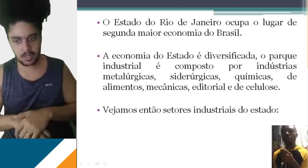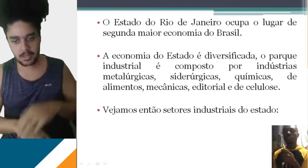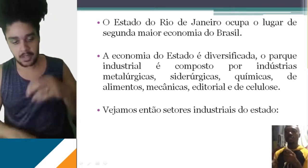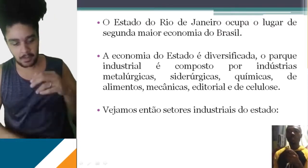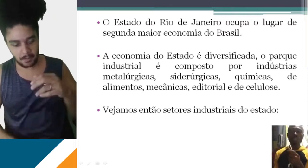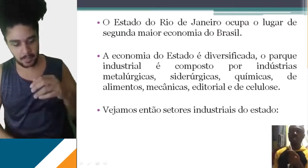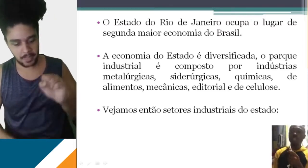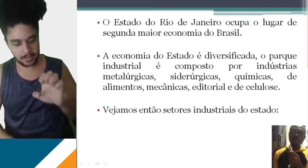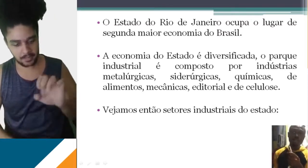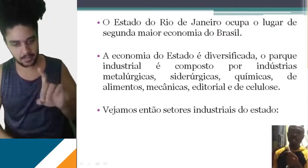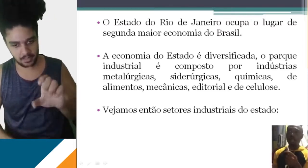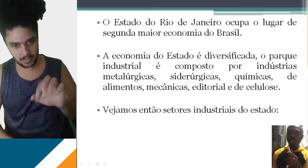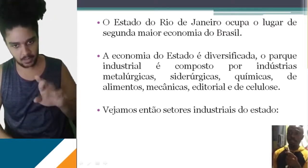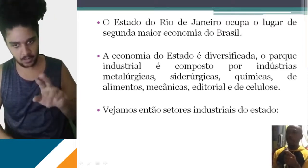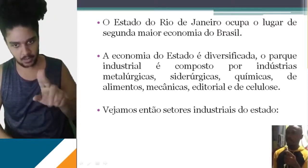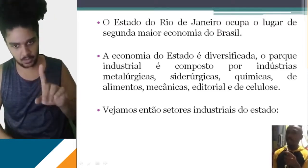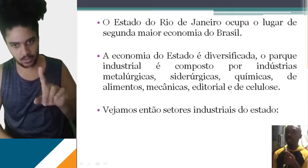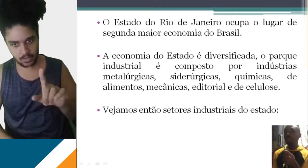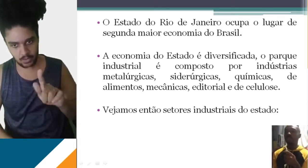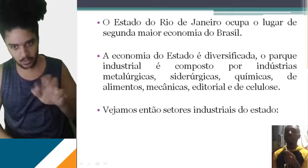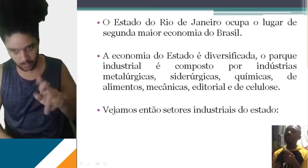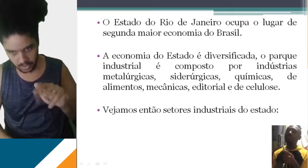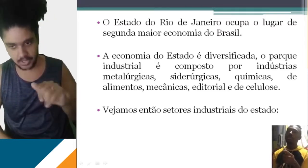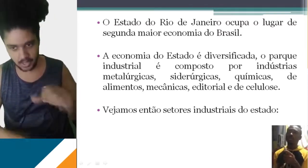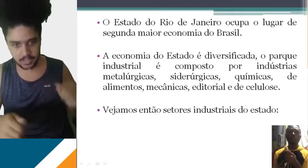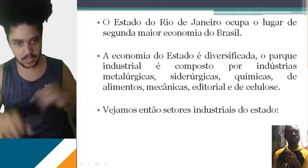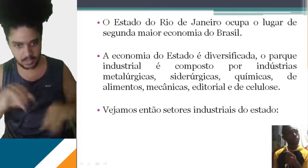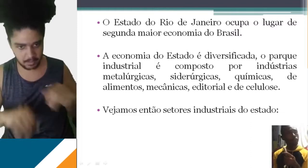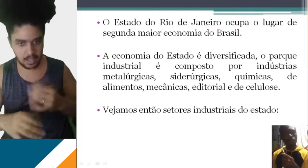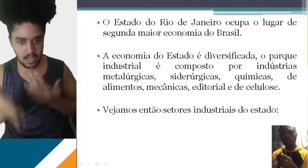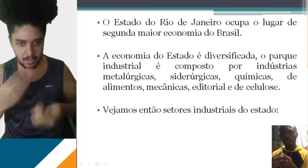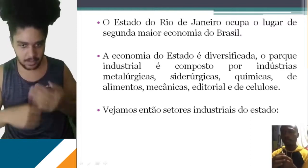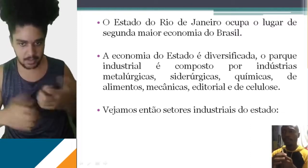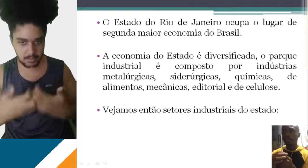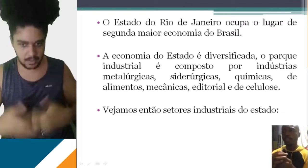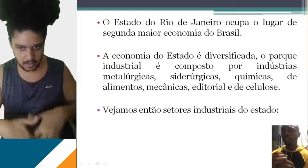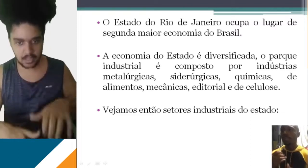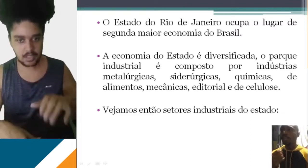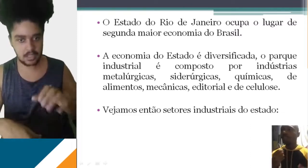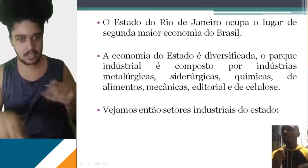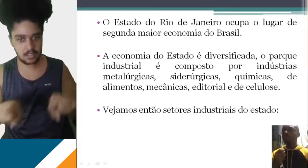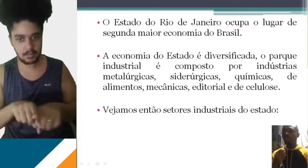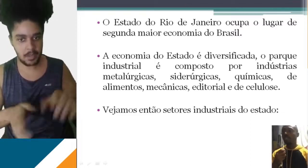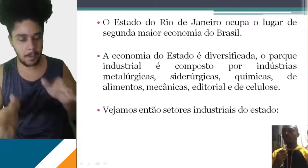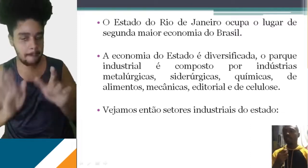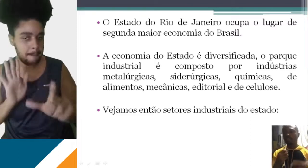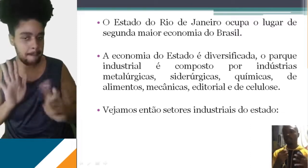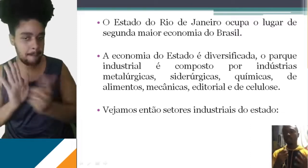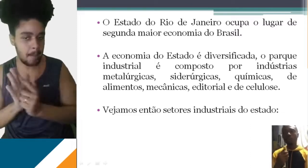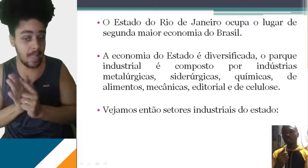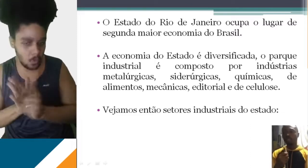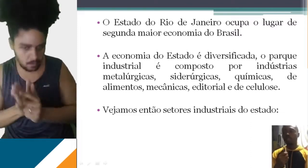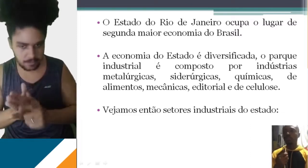indústrias metalúrgicas, siderúrgicas, químicas de alimentos, mecânicas, editoriais e celulose, que é a produção de papel mesmo. Beleza? Então vamos ver, então,